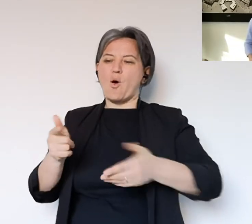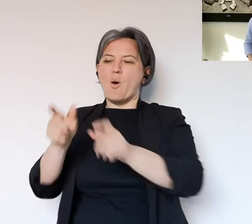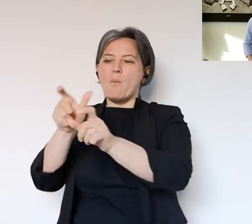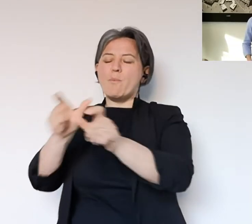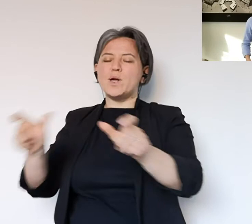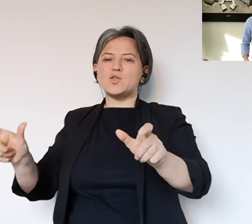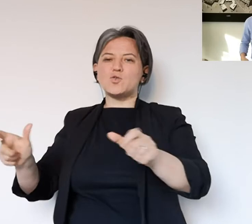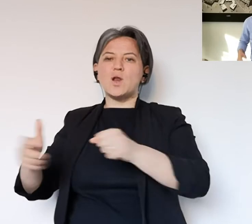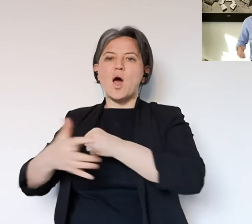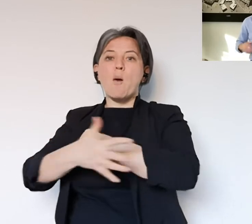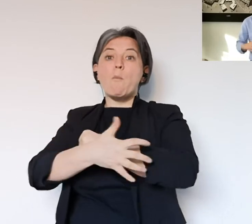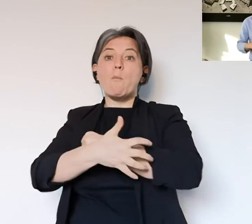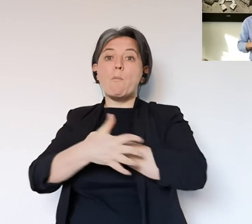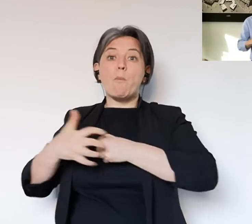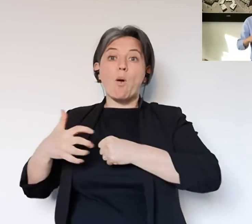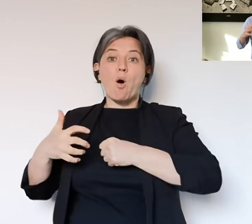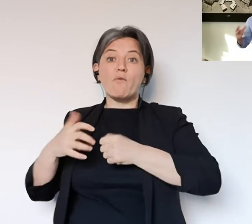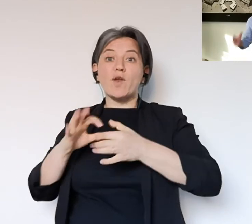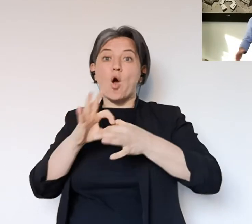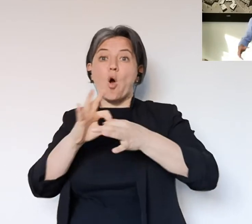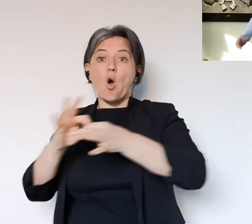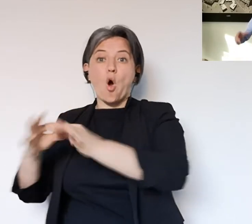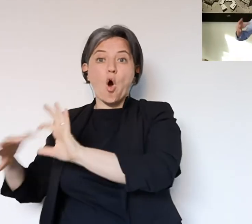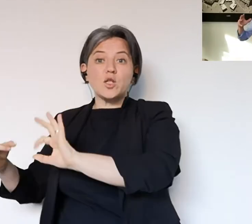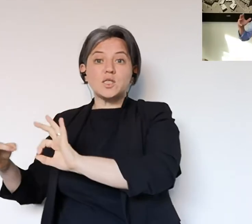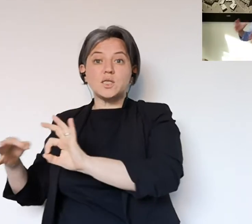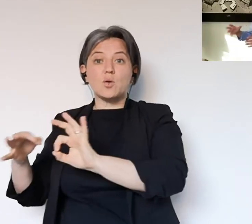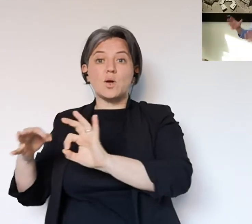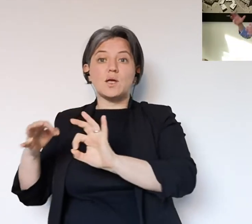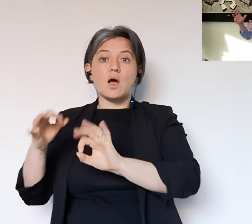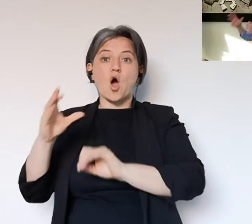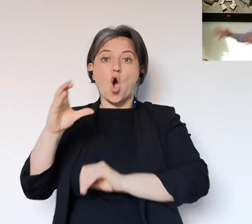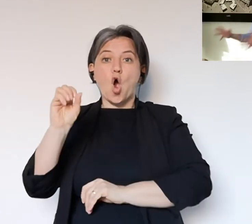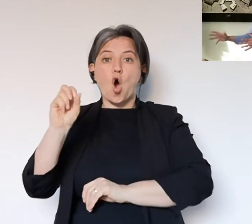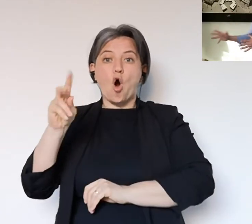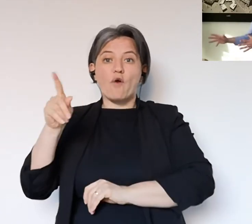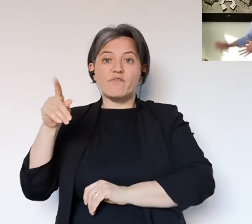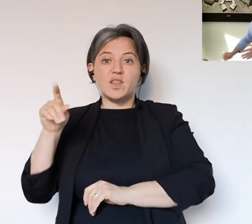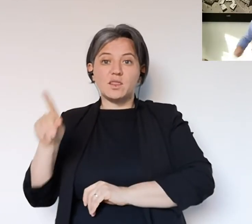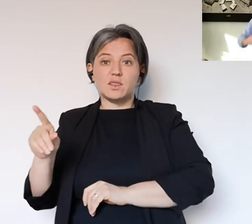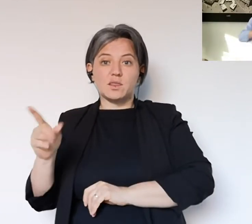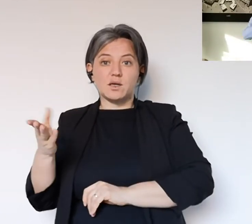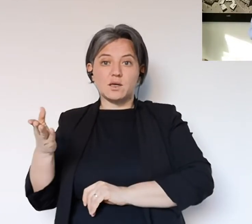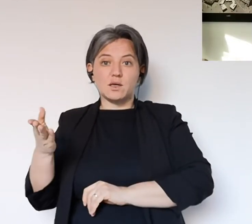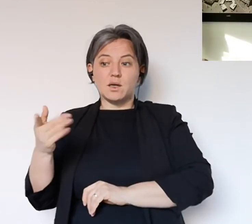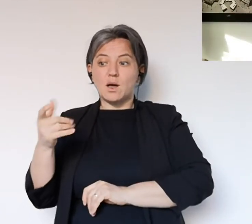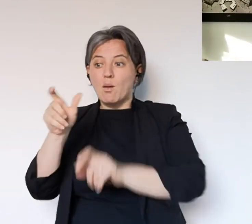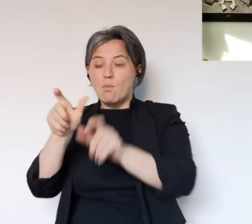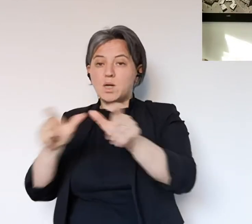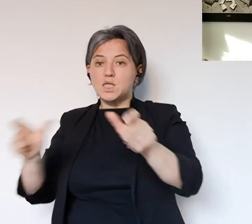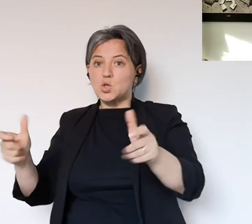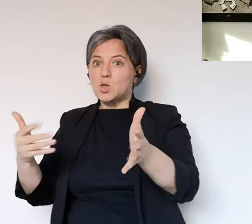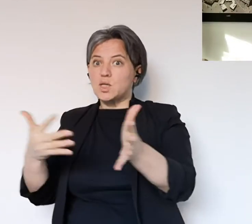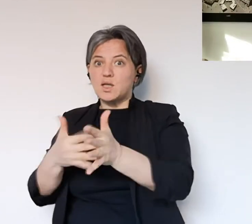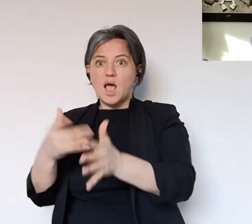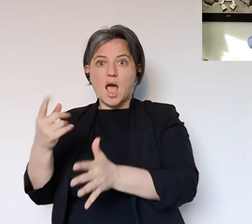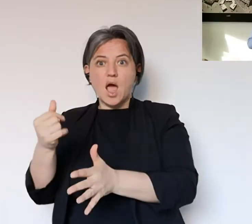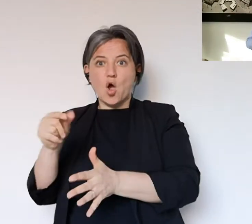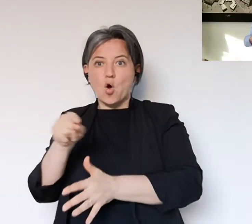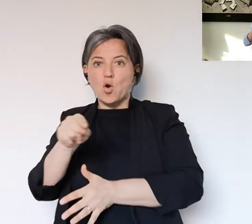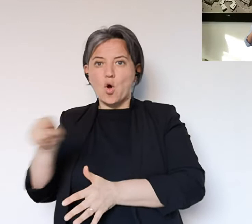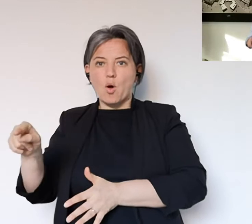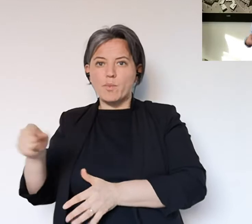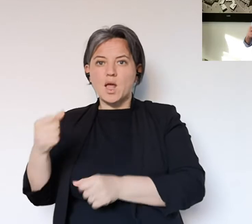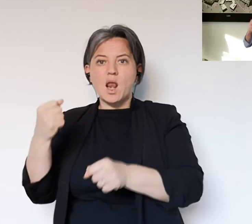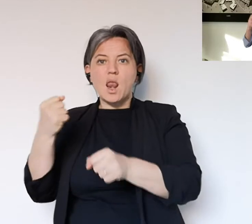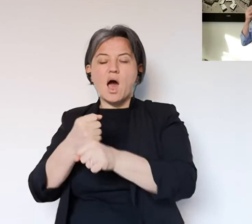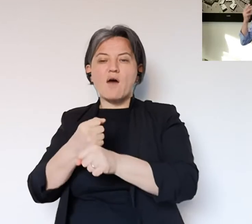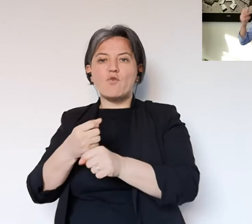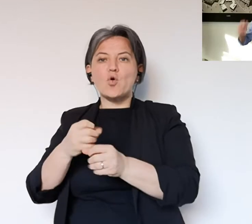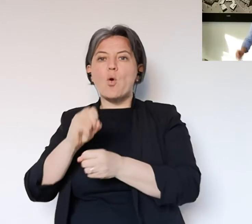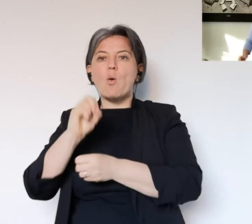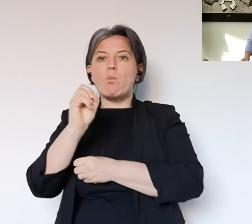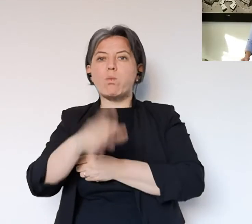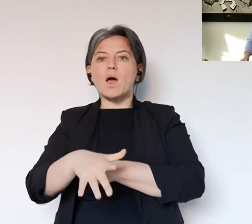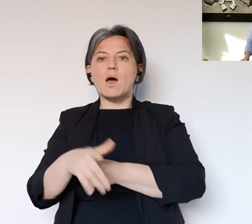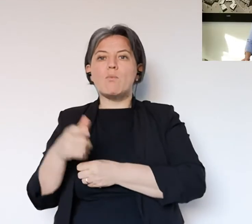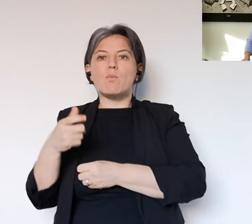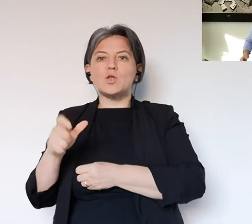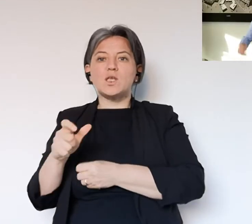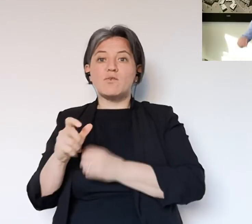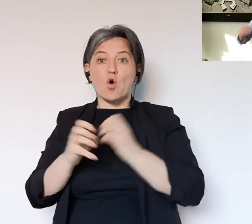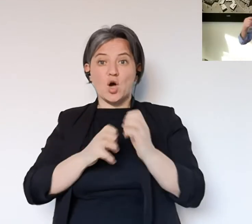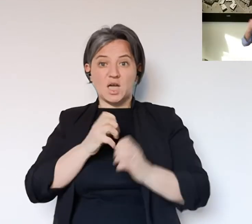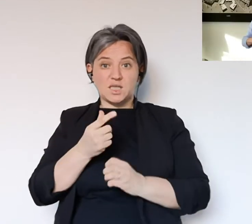io non sono un amante delle etichette, dei neologismi, ma la povertà Covid, cioè quelli che oggi si trovano in una situazione di